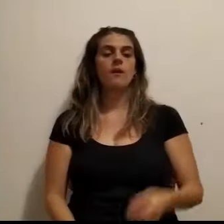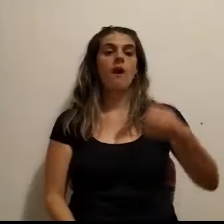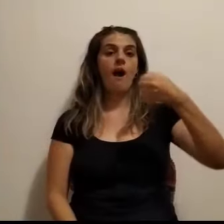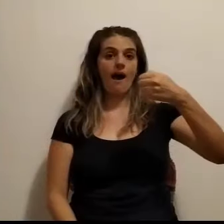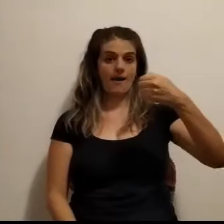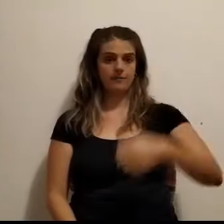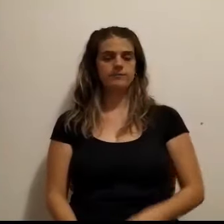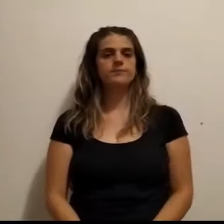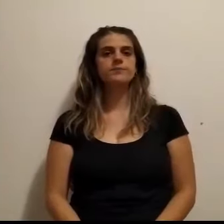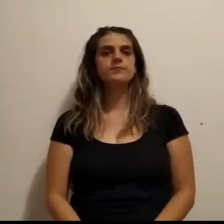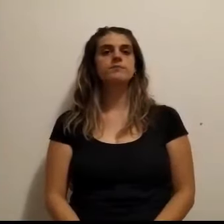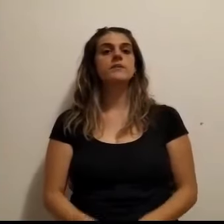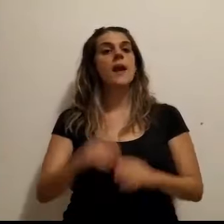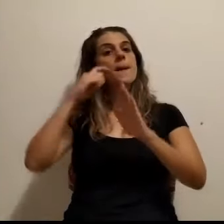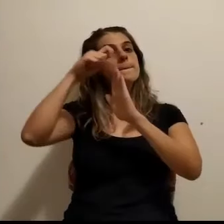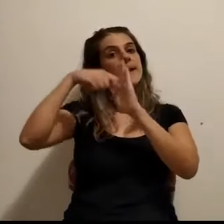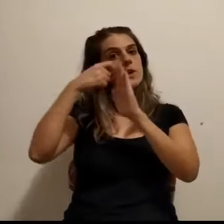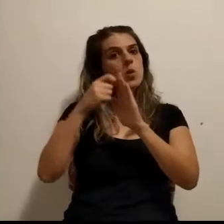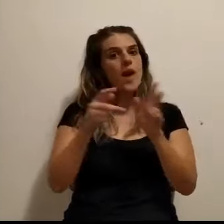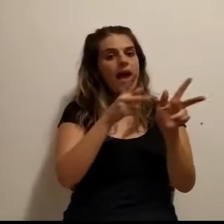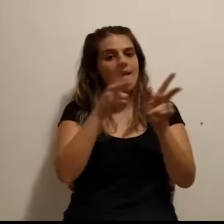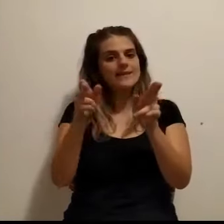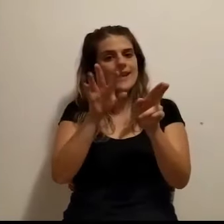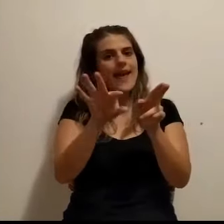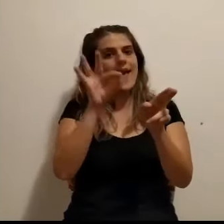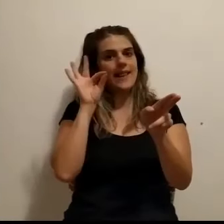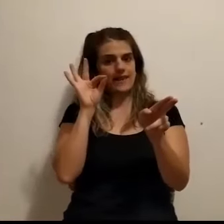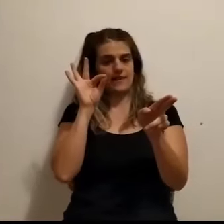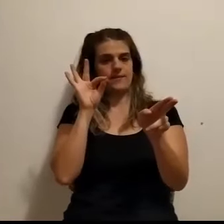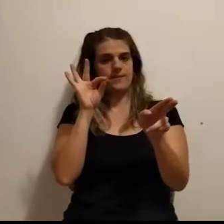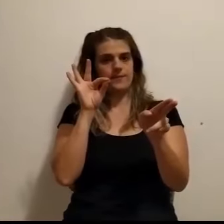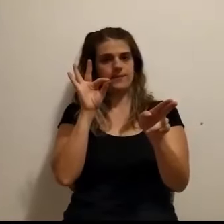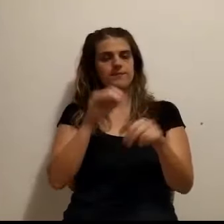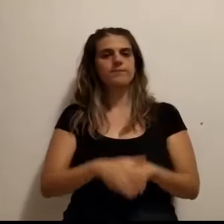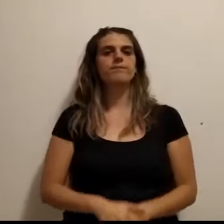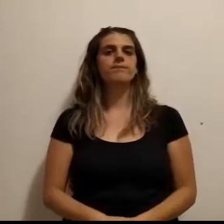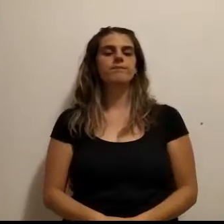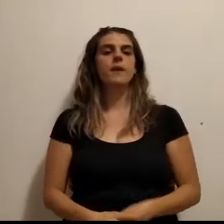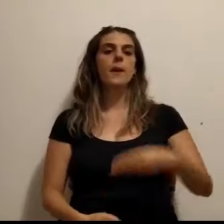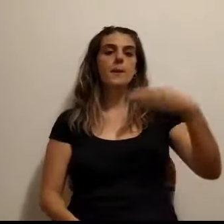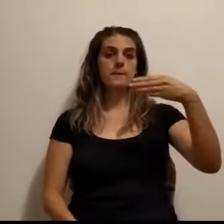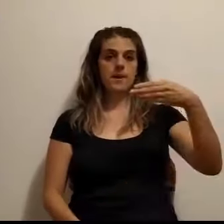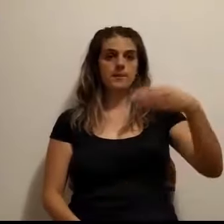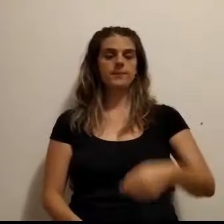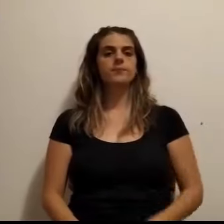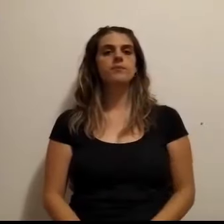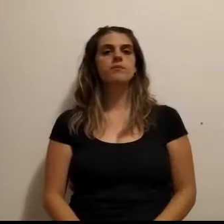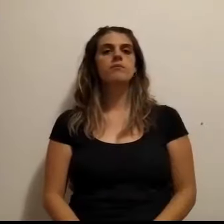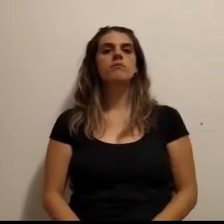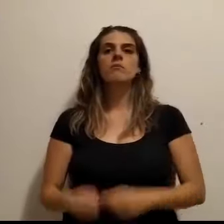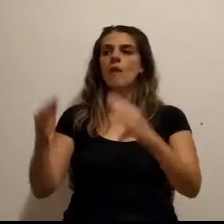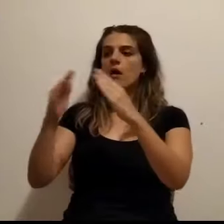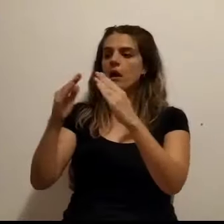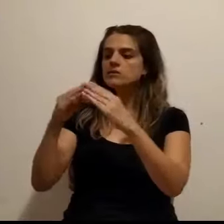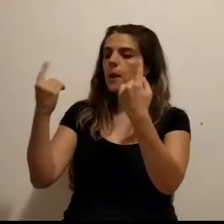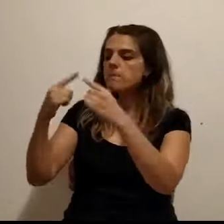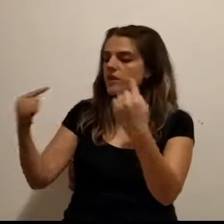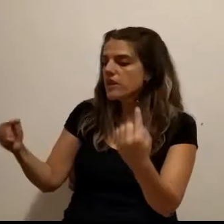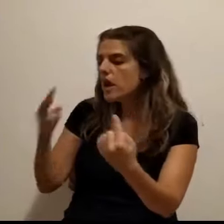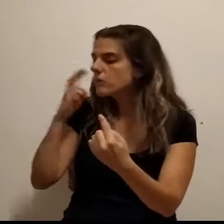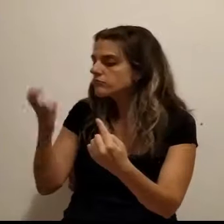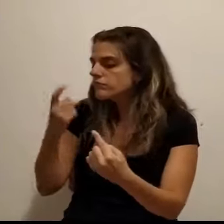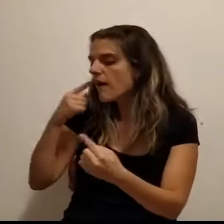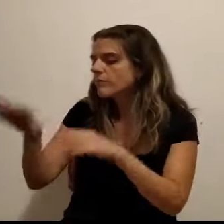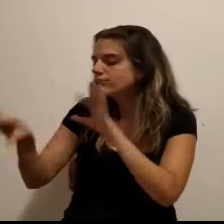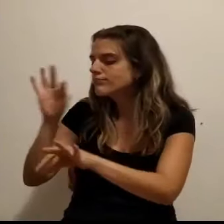A. Selecciona una escena de una de las películas. B. Selecciona